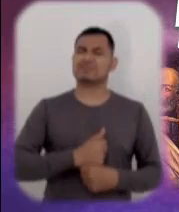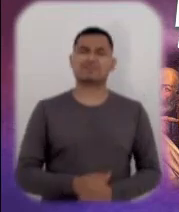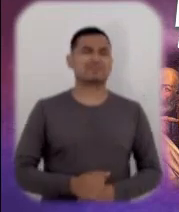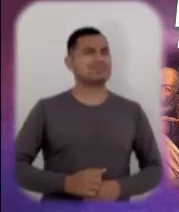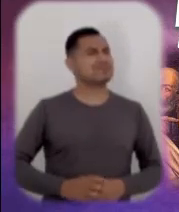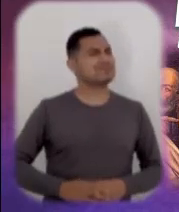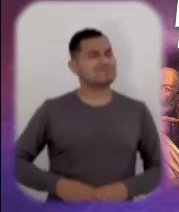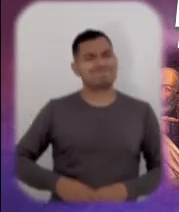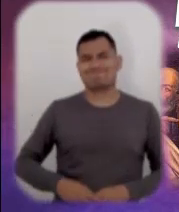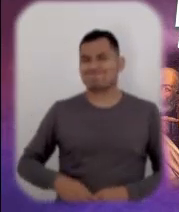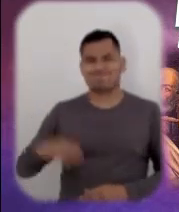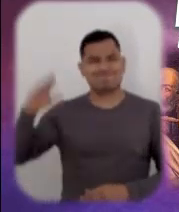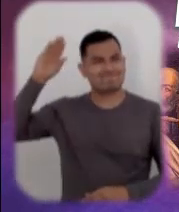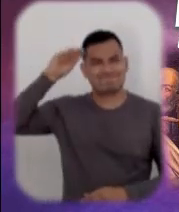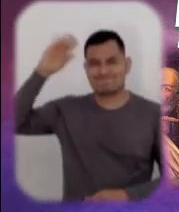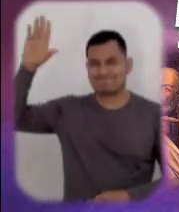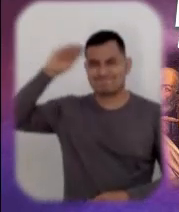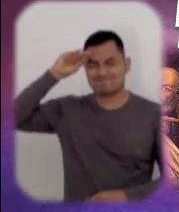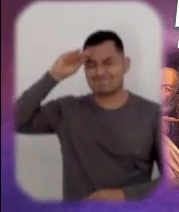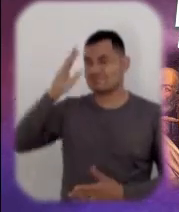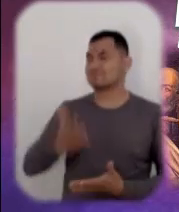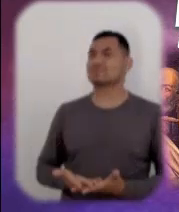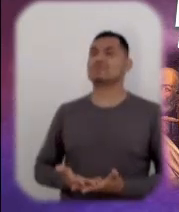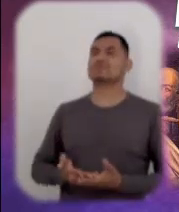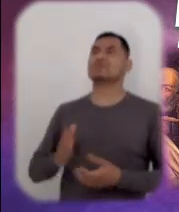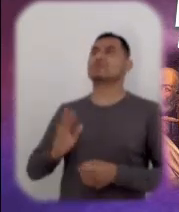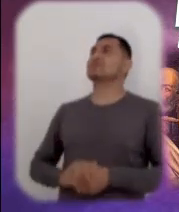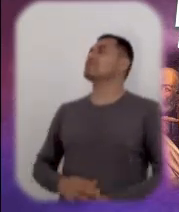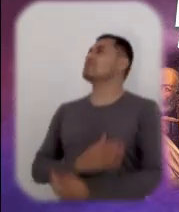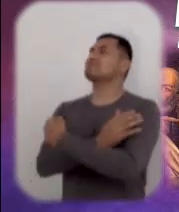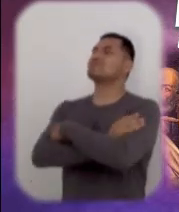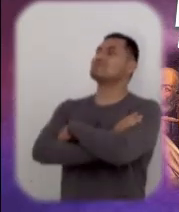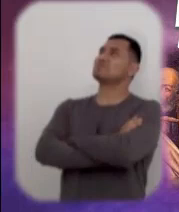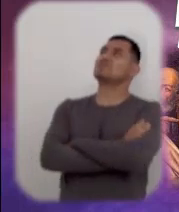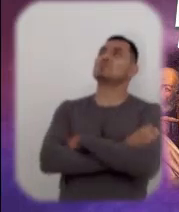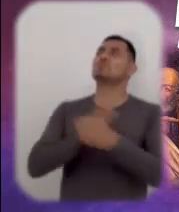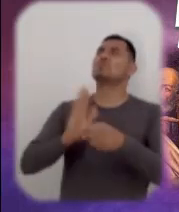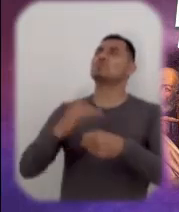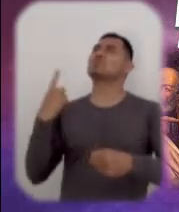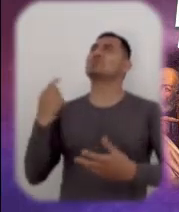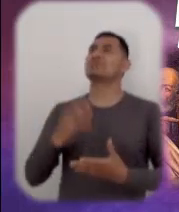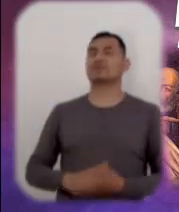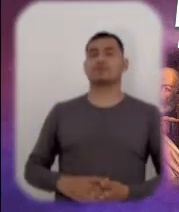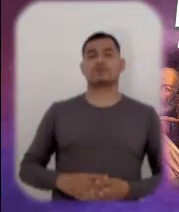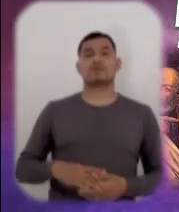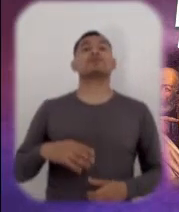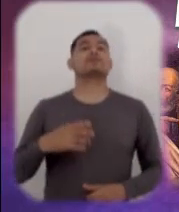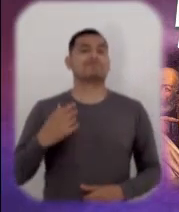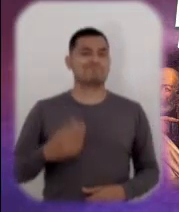Qué difícil que nosotros comprendamos que hemos amarrado nuestro corazón a ataduras que parecen dulces cadenas.